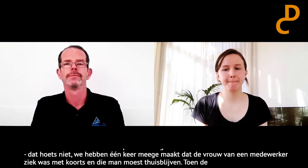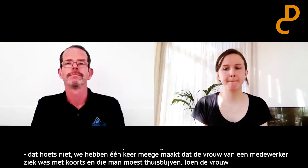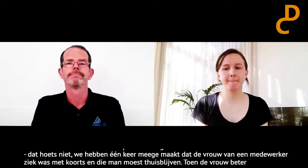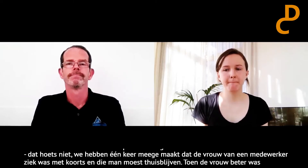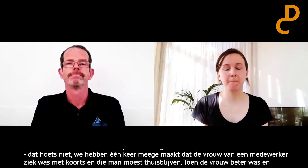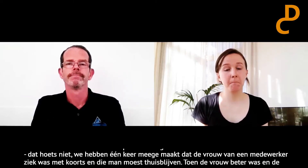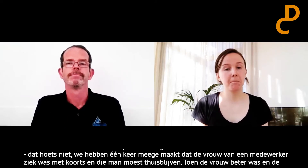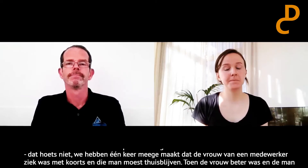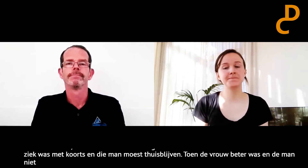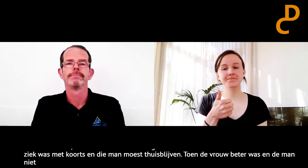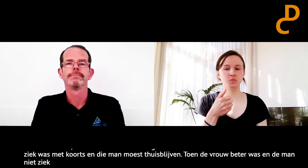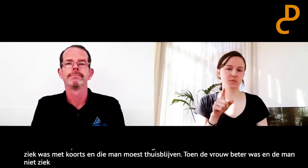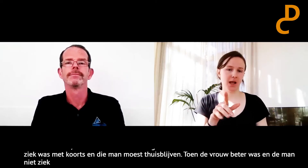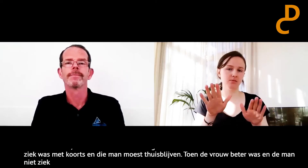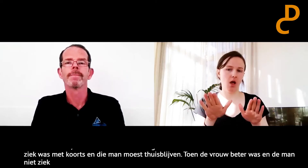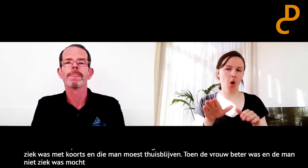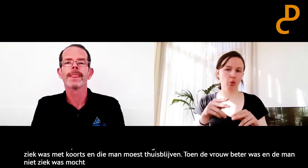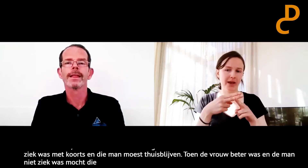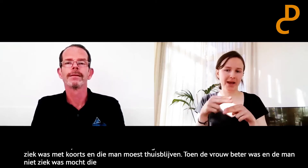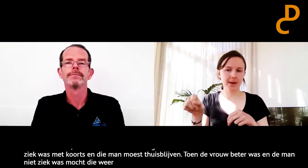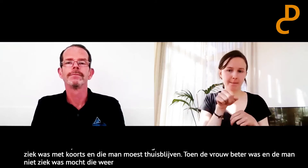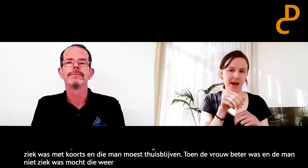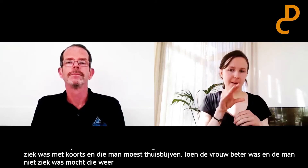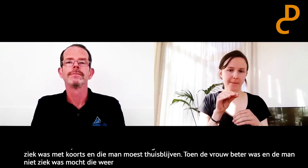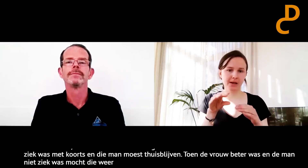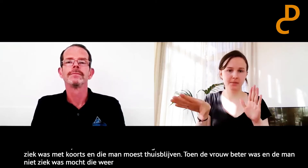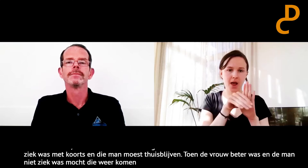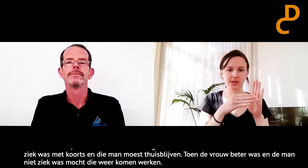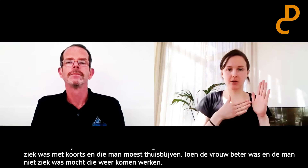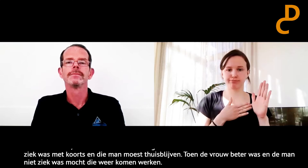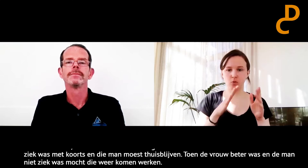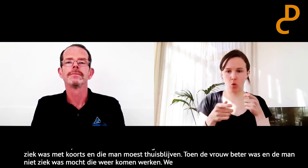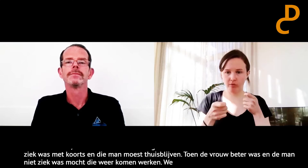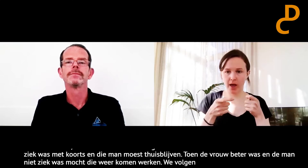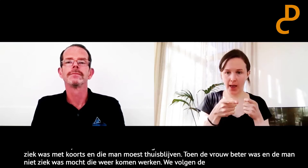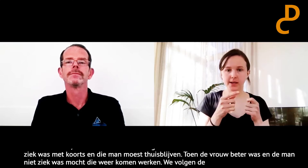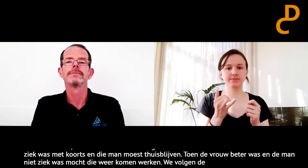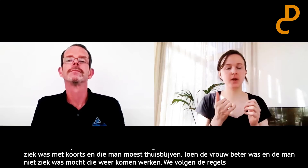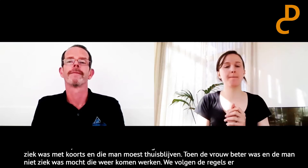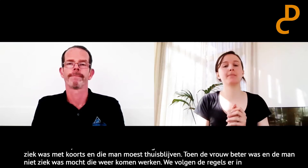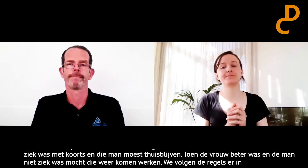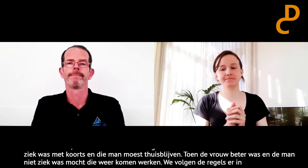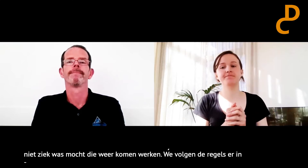Dus ja, wij volgen gewoon de regels daarin. Ja. Goed, dus je houdt wel rekening met de maatregelen van de overheid. Ja.